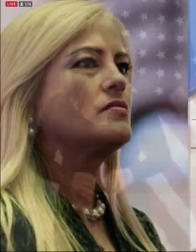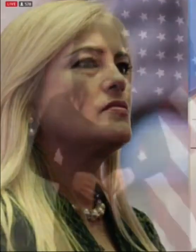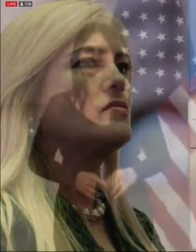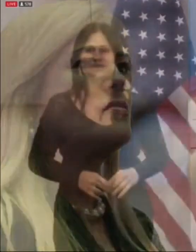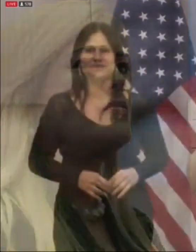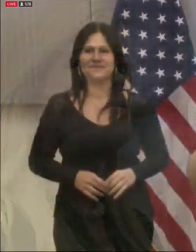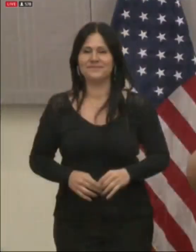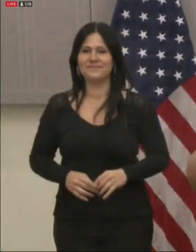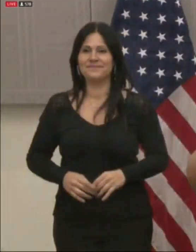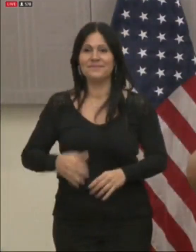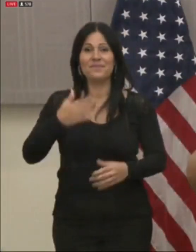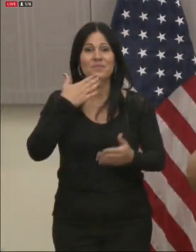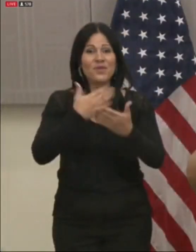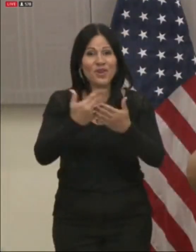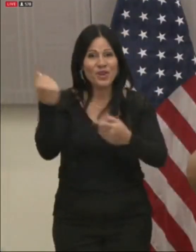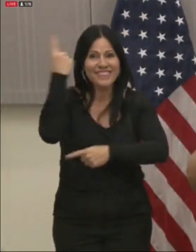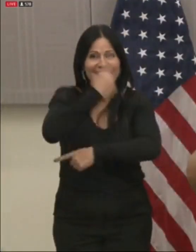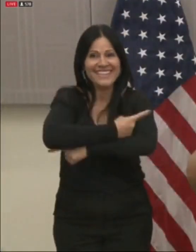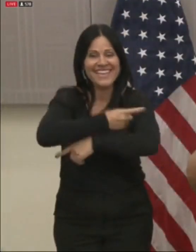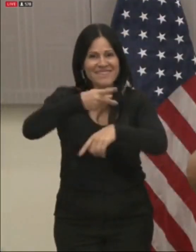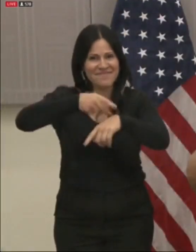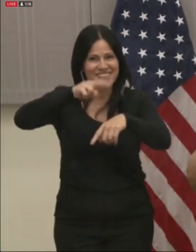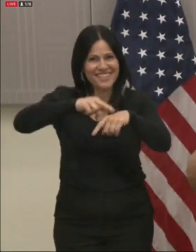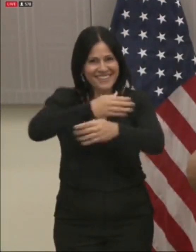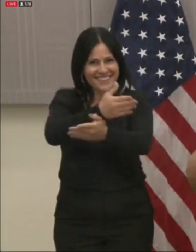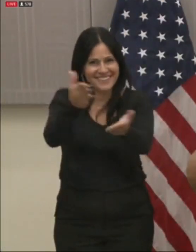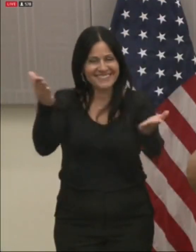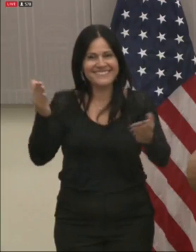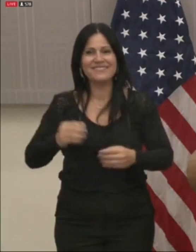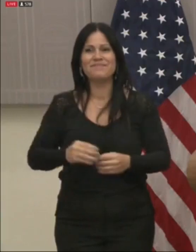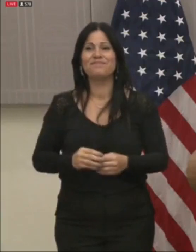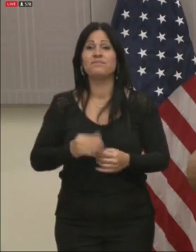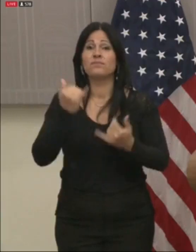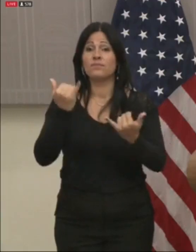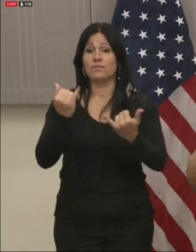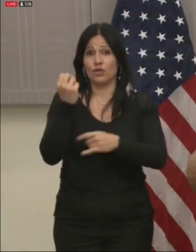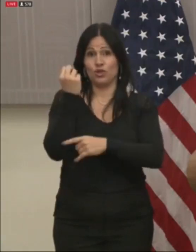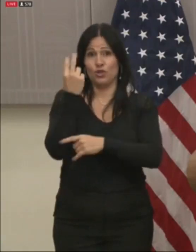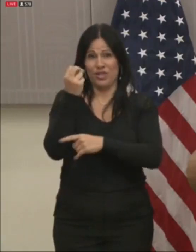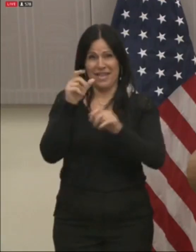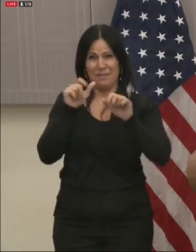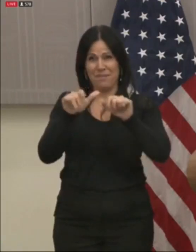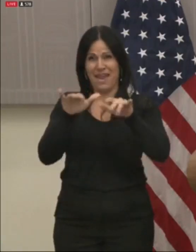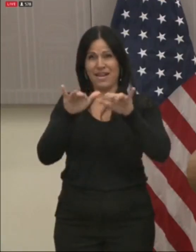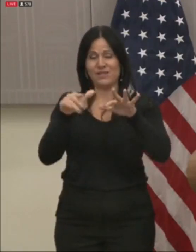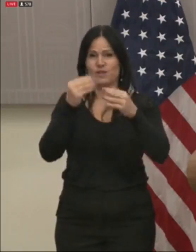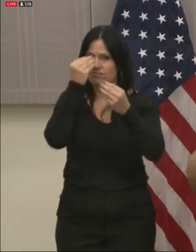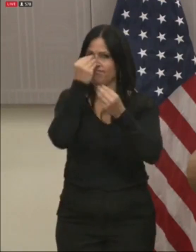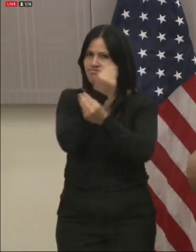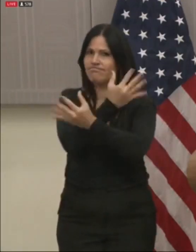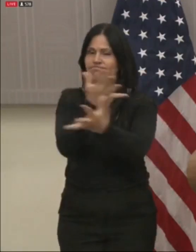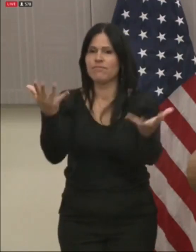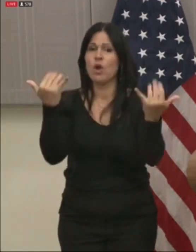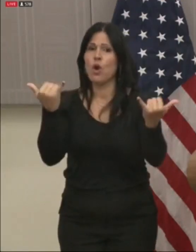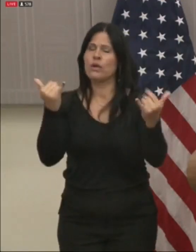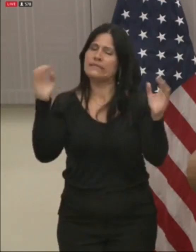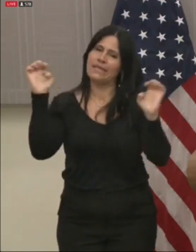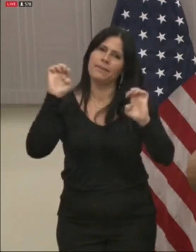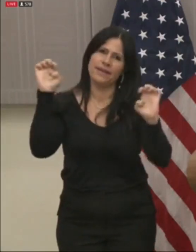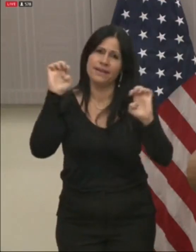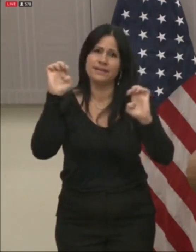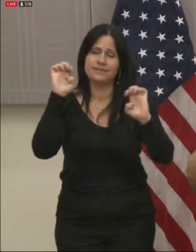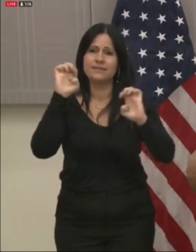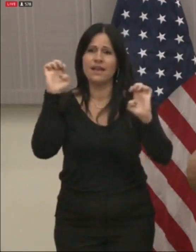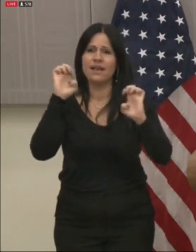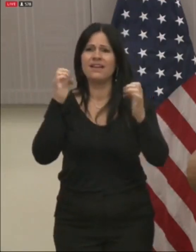Buenos días, pueblo de Puerto Rico. El 12 de marzo decreté un estado de emergencia por la situación que atraviesa Puerto Rico